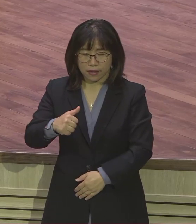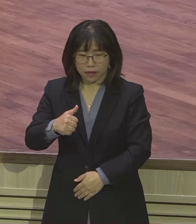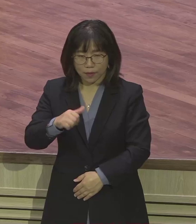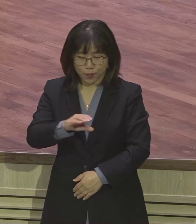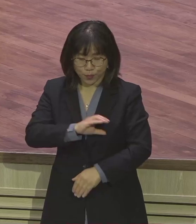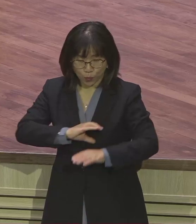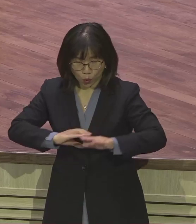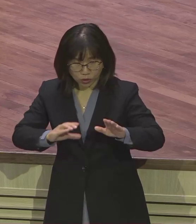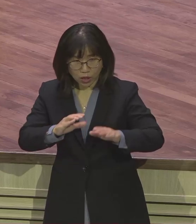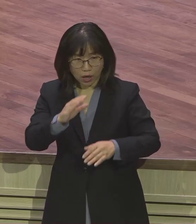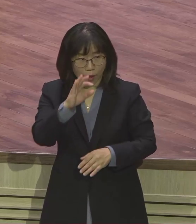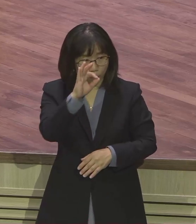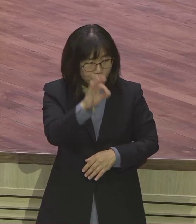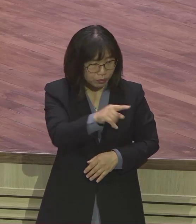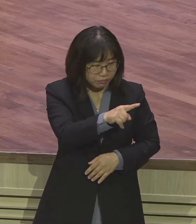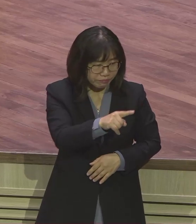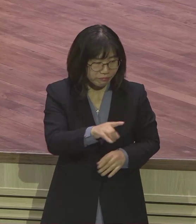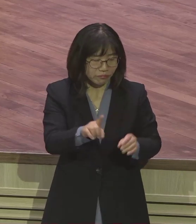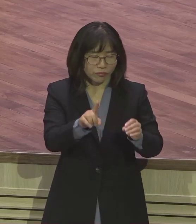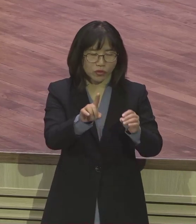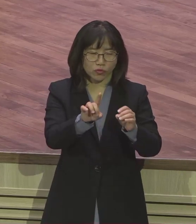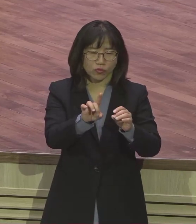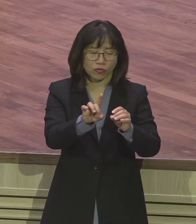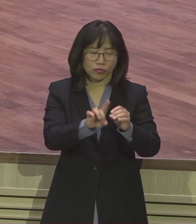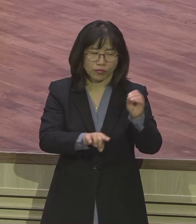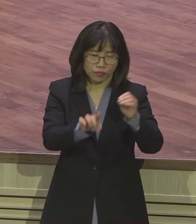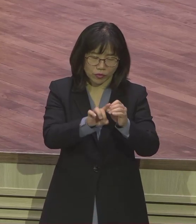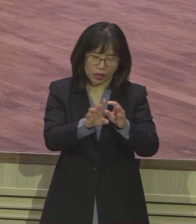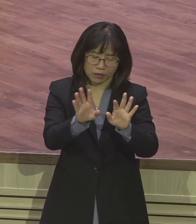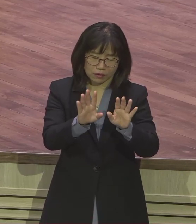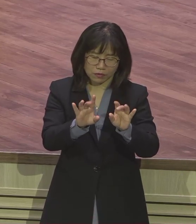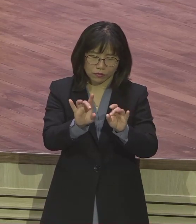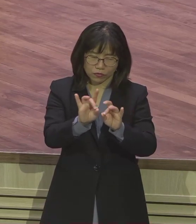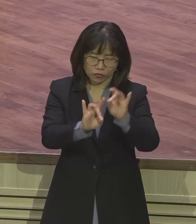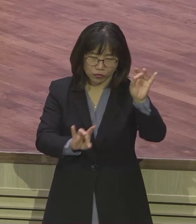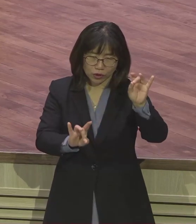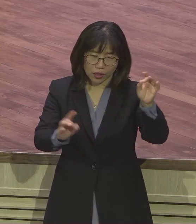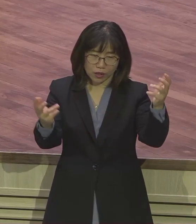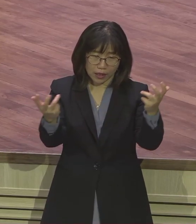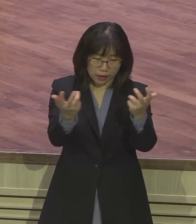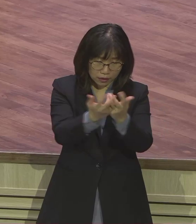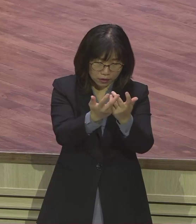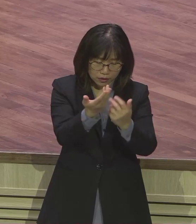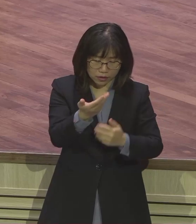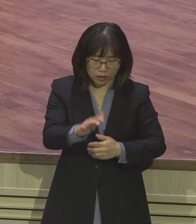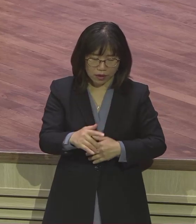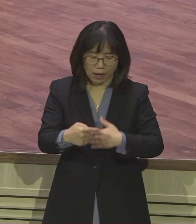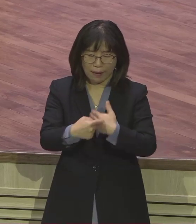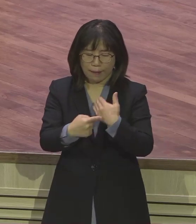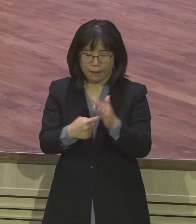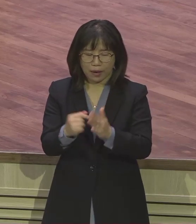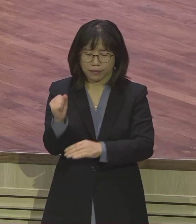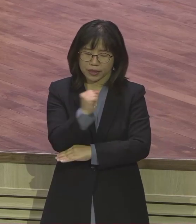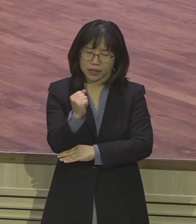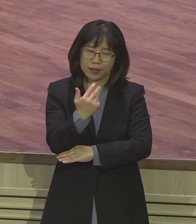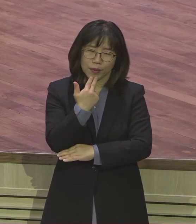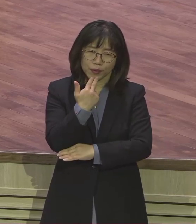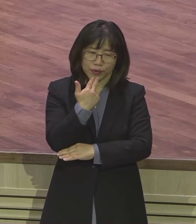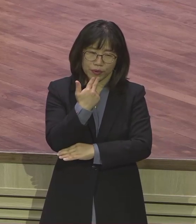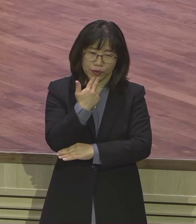애국의 우상 교육을 받음에도 불구하고 모세의 마음은 하나도 흔들리지 않겠어요. 그 정도로